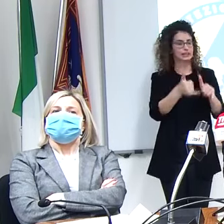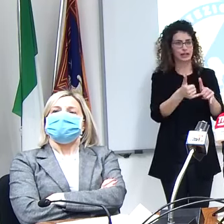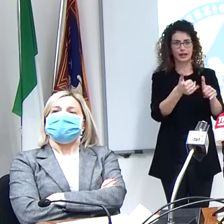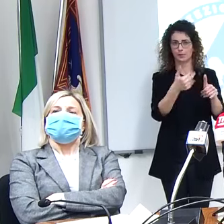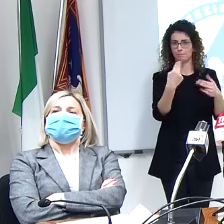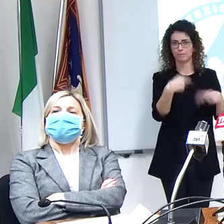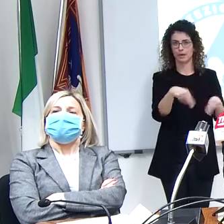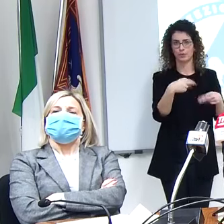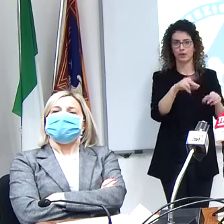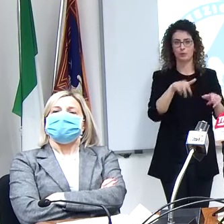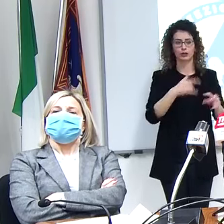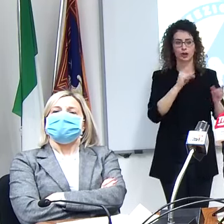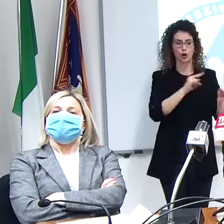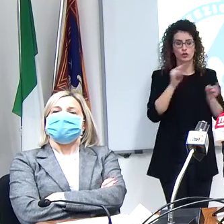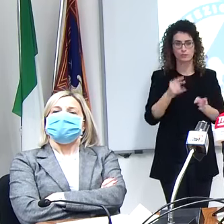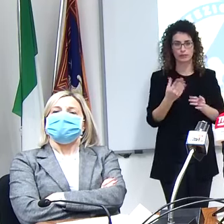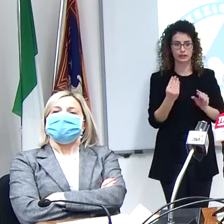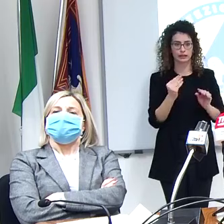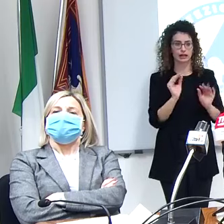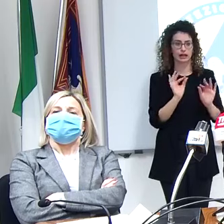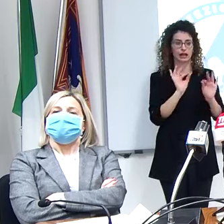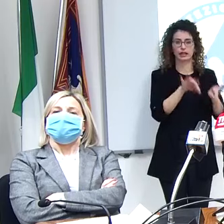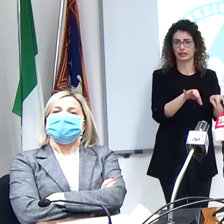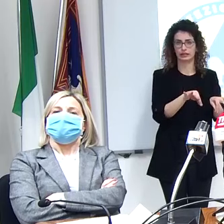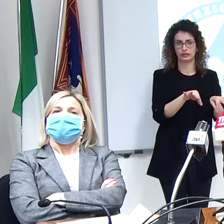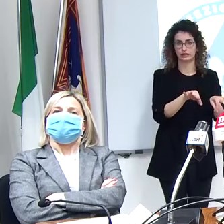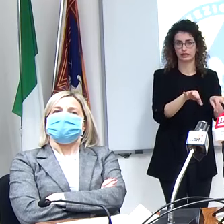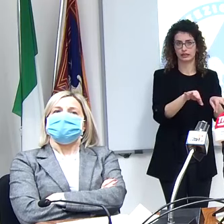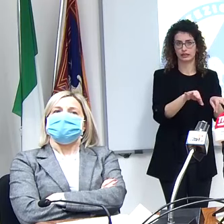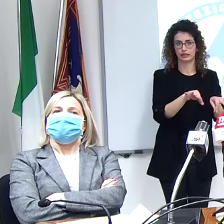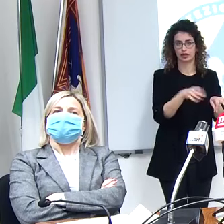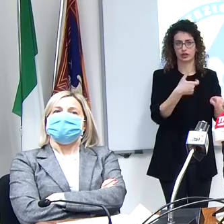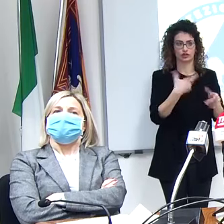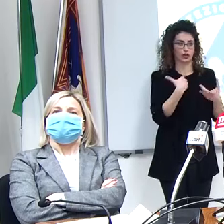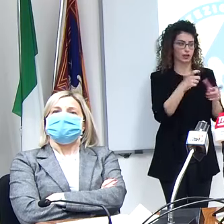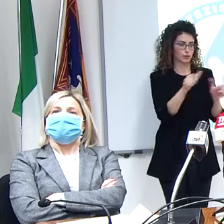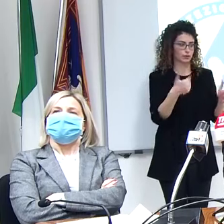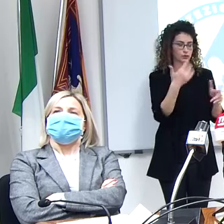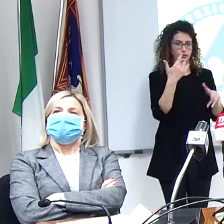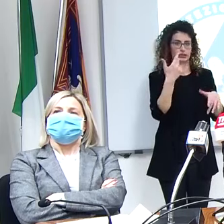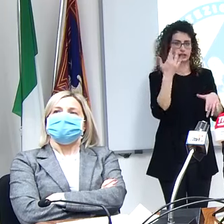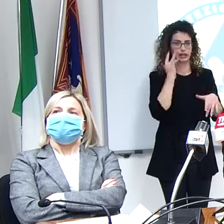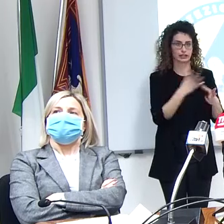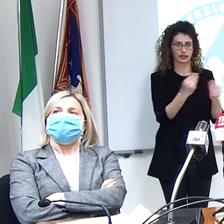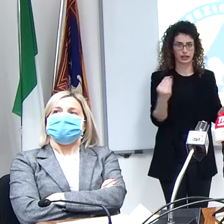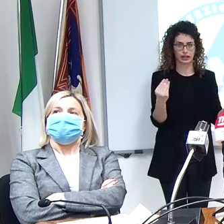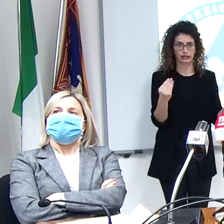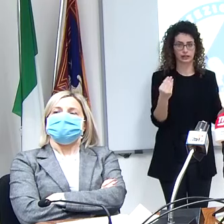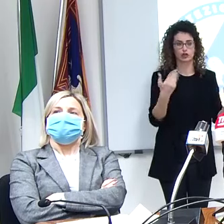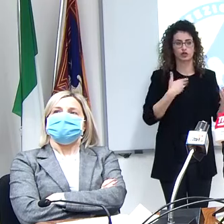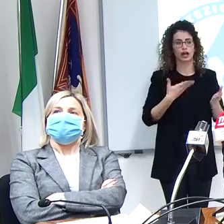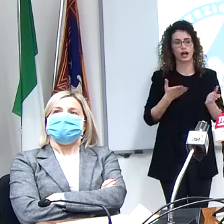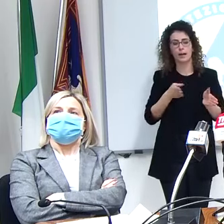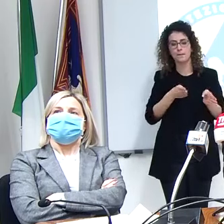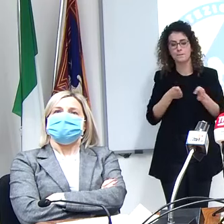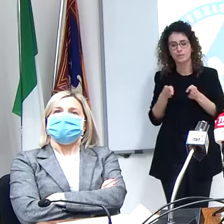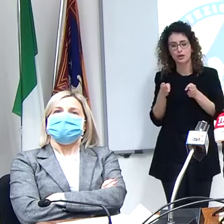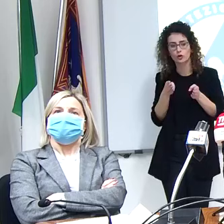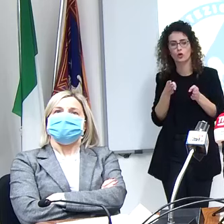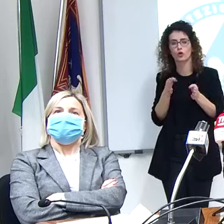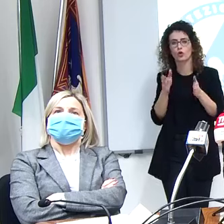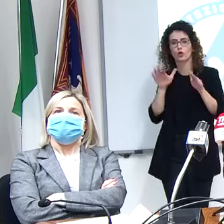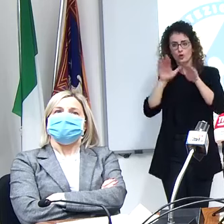più entrare in un ospedale dove ci sono tante persone a rischio avete costruito dei percorsi protetti